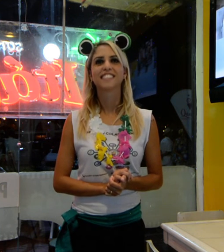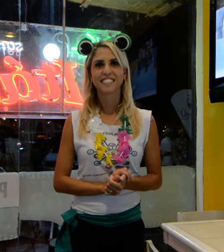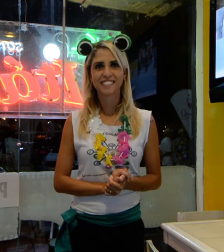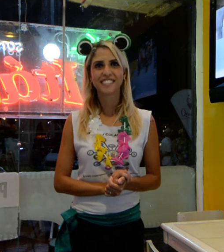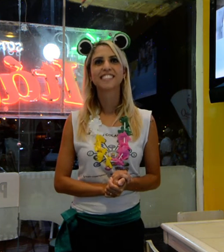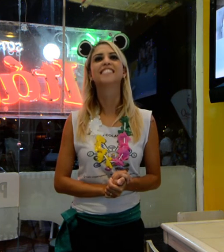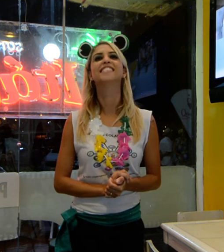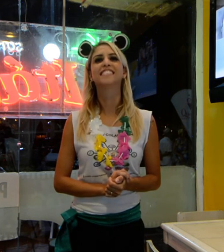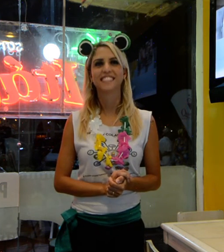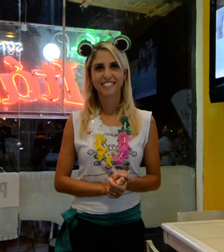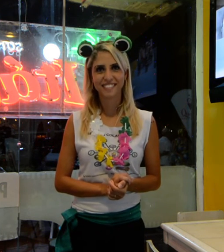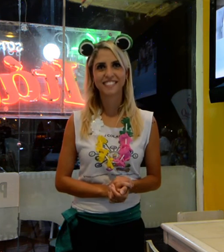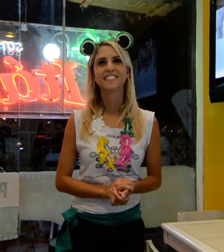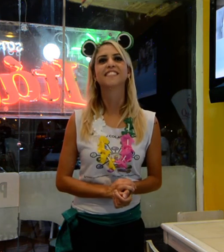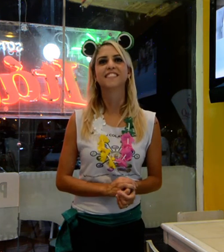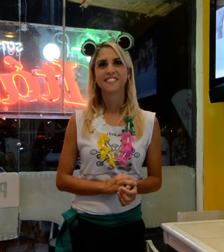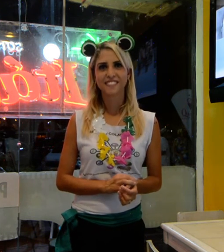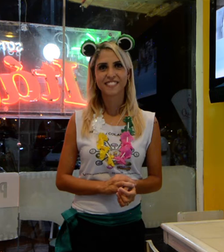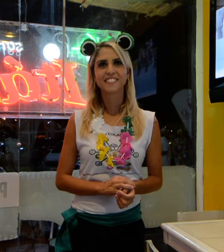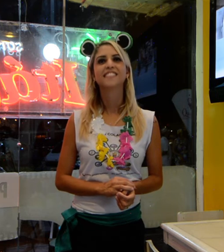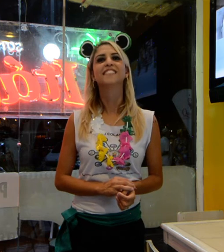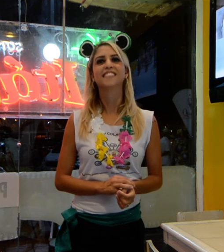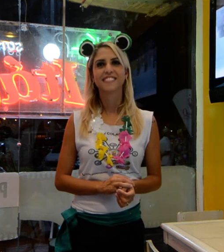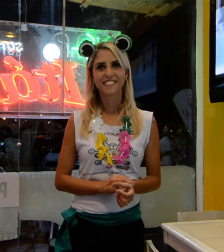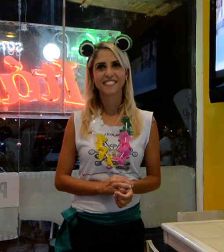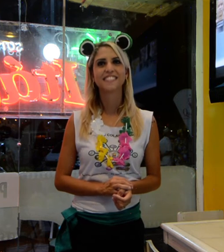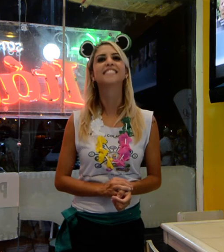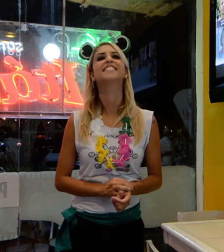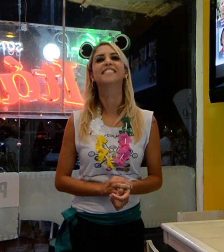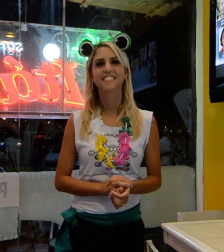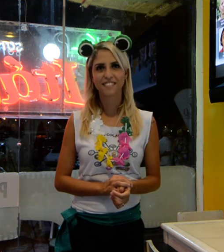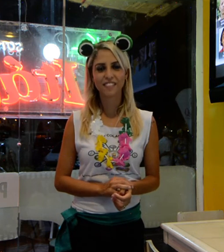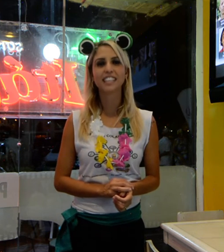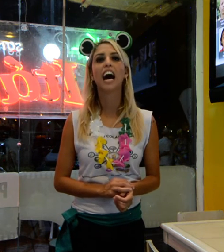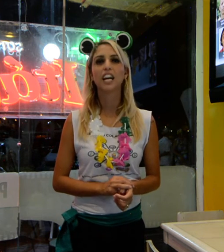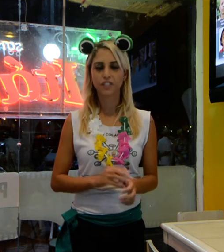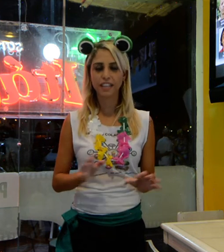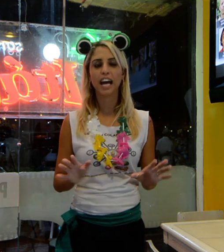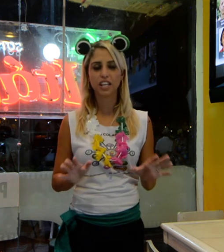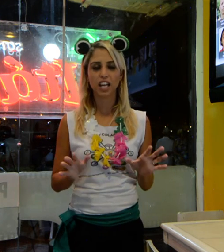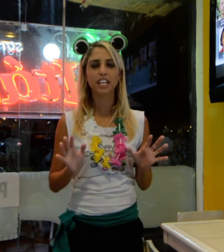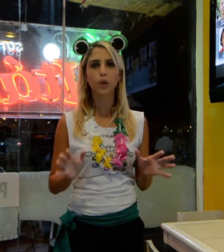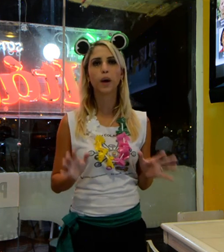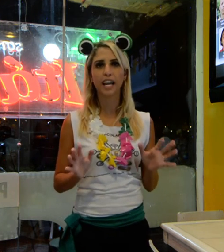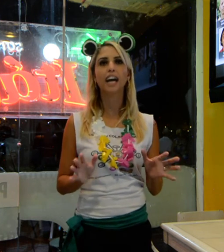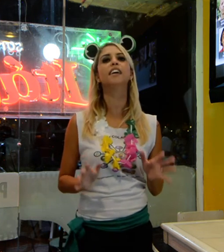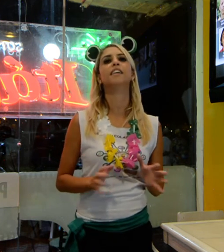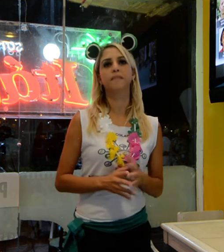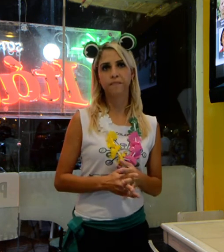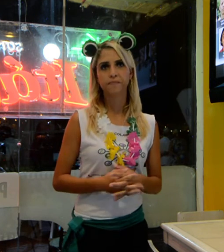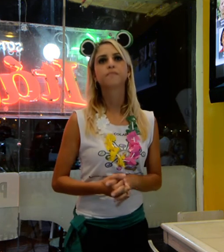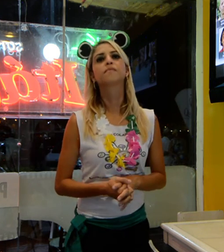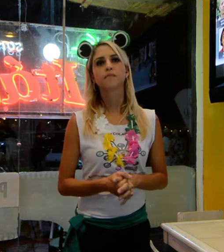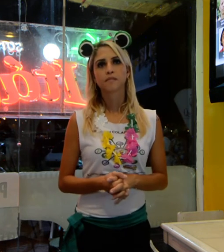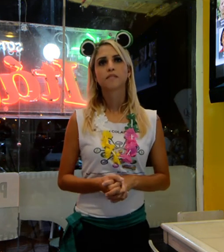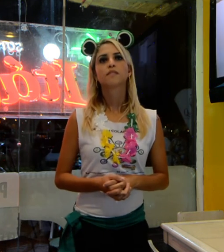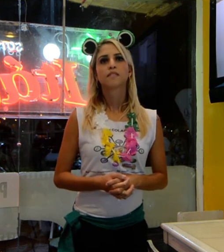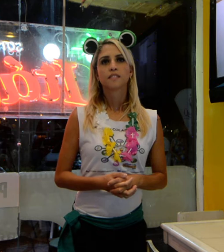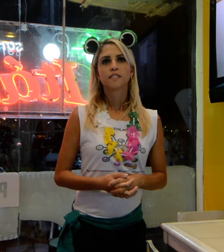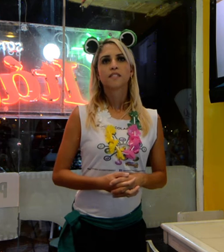muito essa atividade, pode-se dizer sim, desculpa. E eu queria que você nos